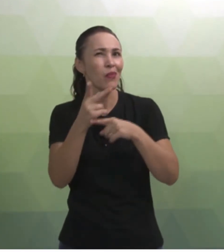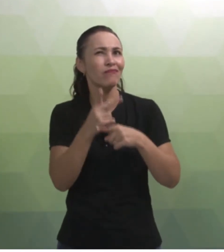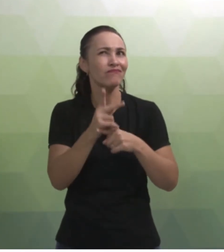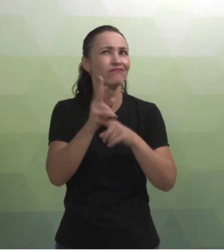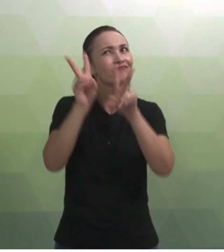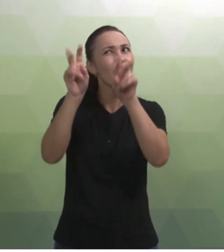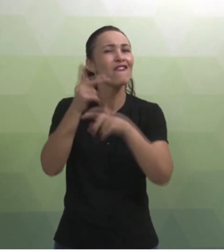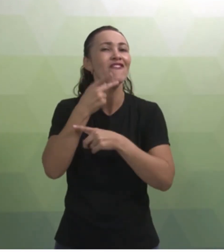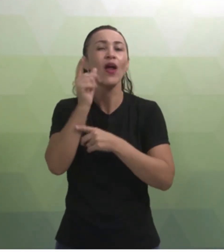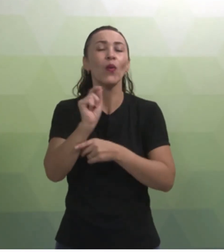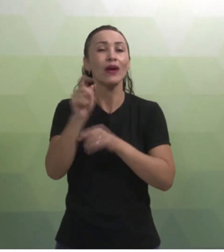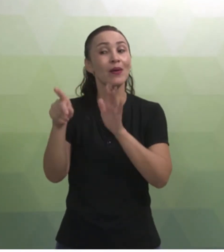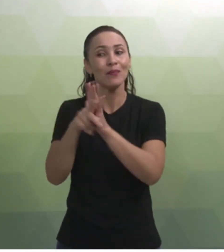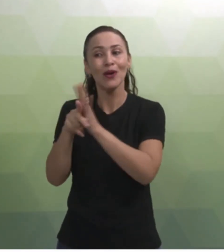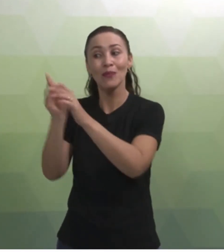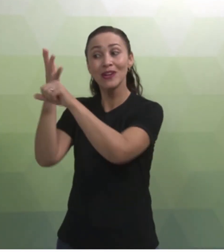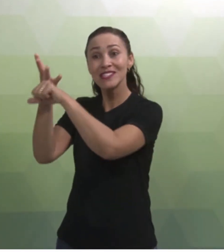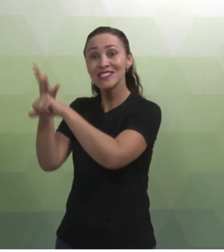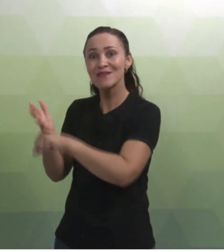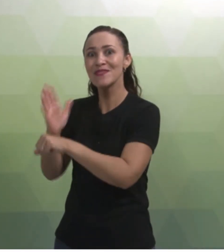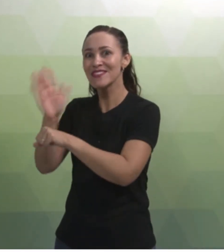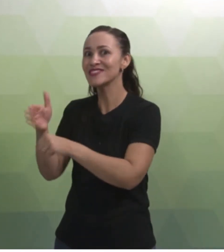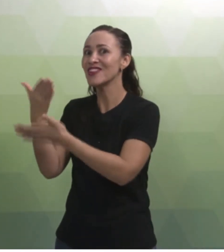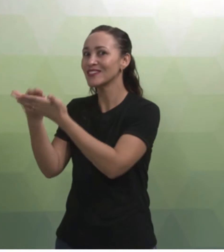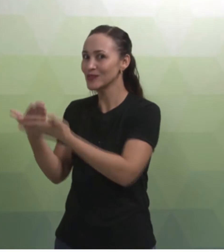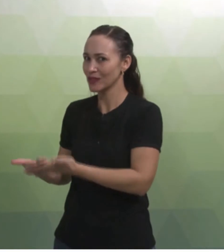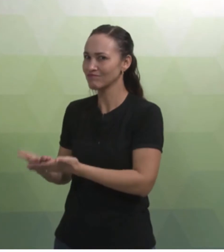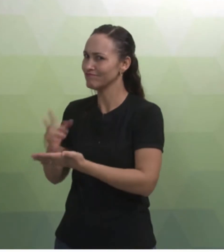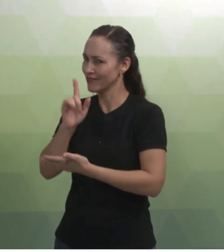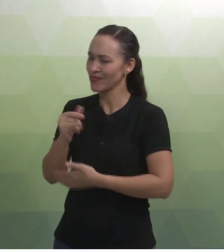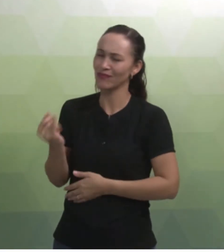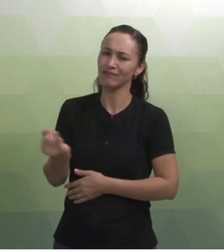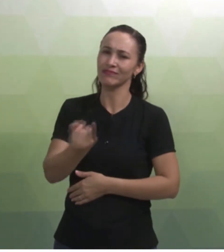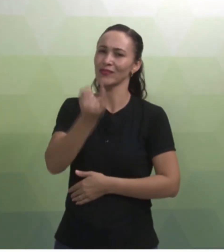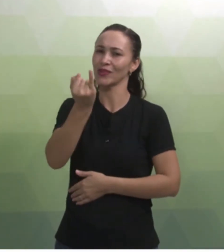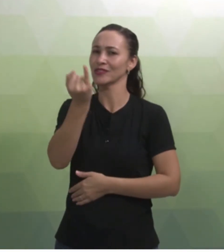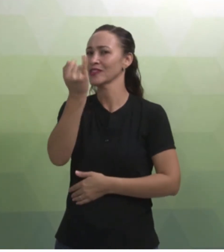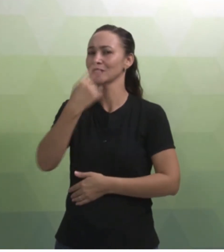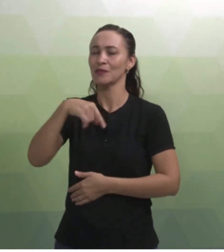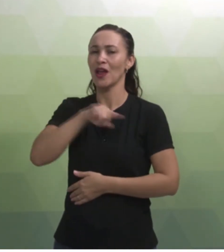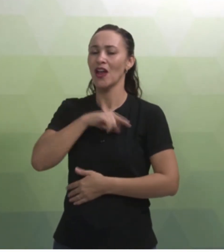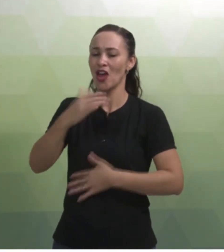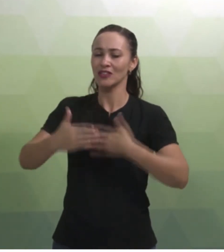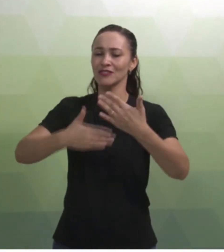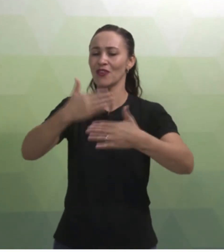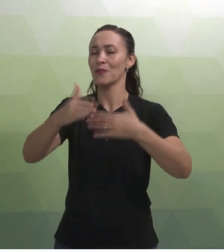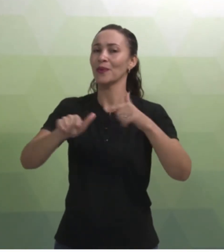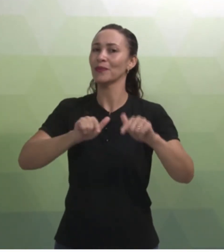disciplinas que vocês estão estudando. Vai ser de extrema relevância para o desenvolvimento do nosso trabalho. Vamos seguir?